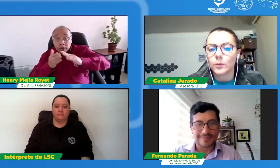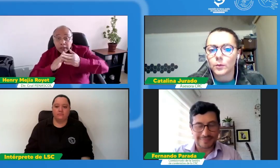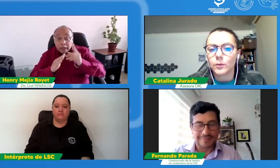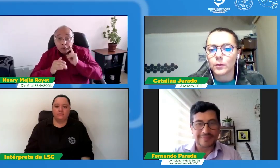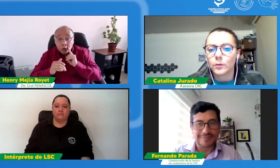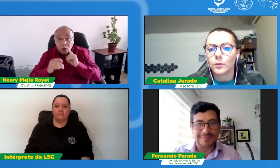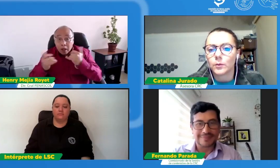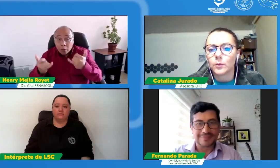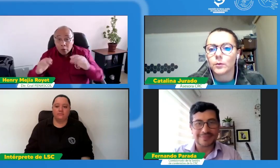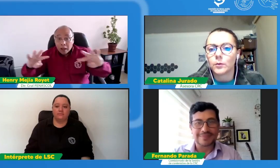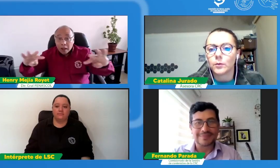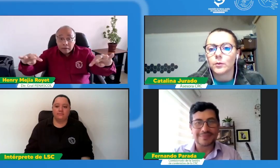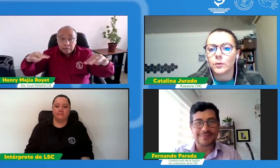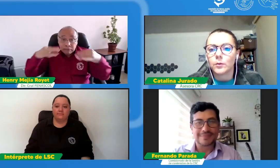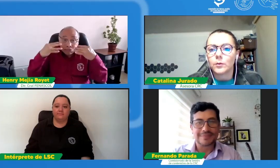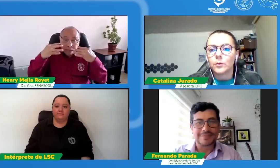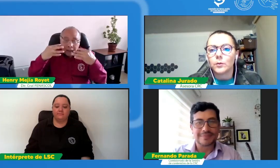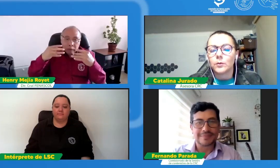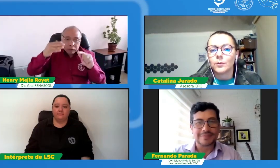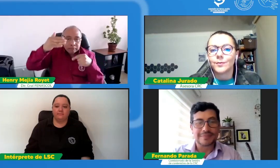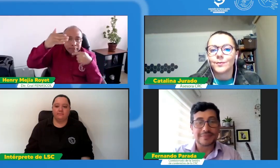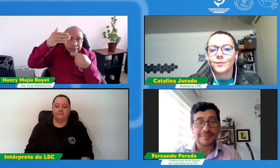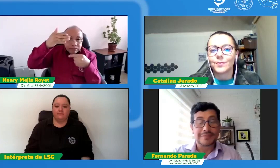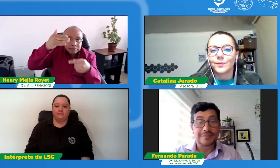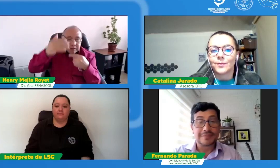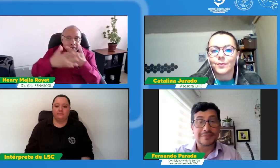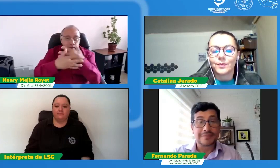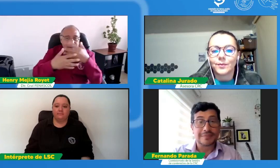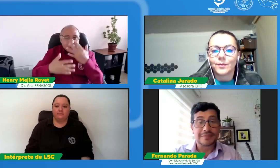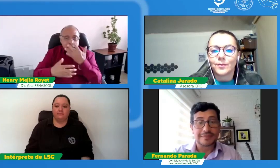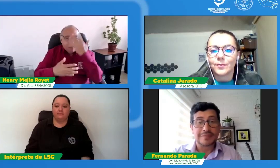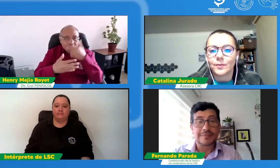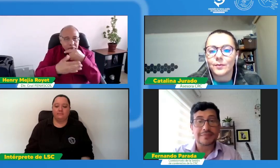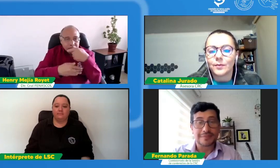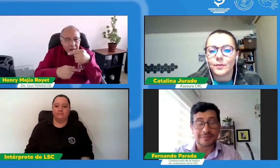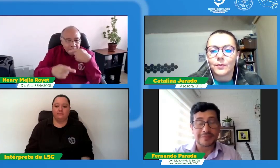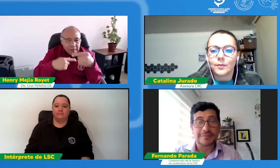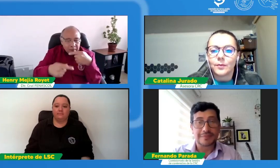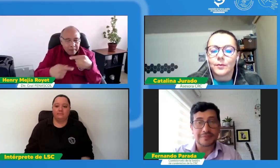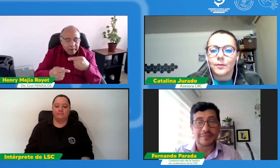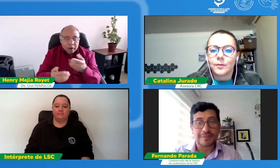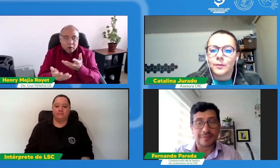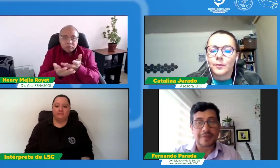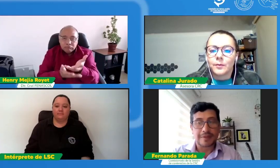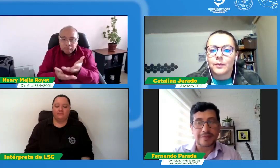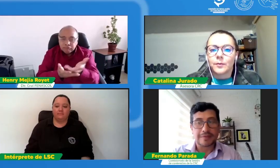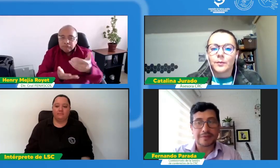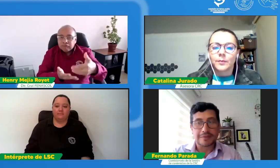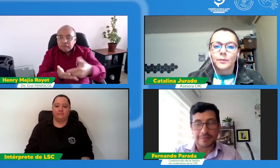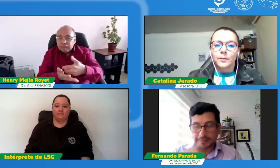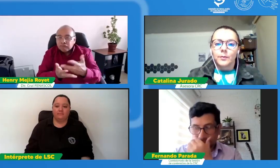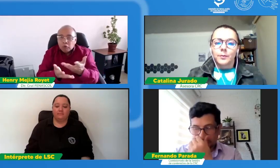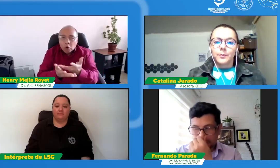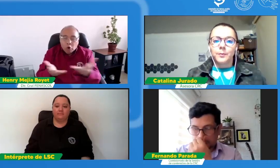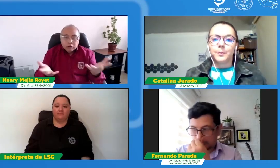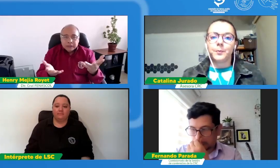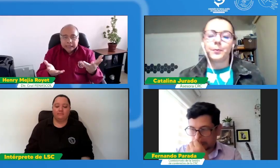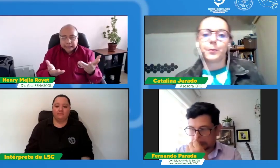para esa área me encantaría invitar a toda la comunidad sorda que nos está viendo en este momento que utilicen el